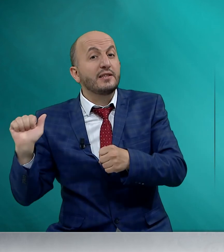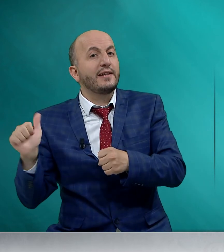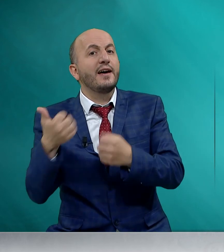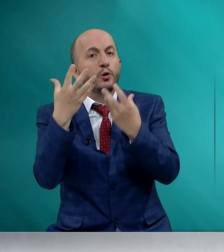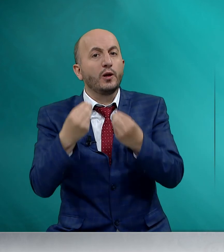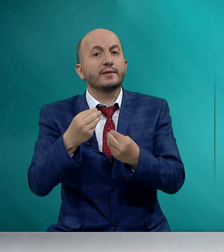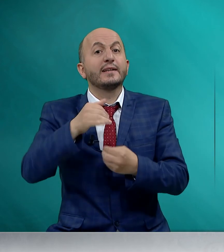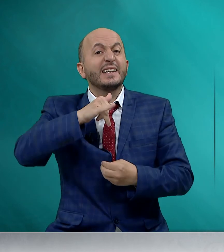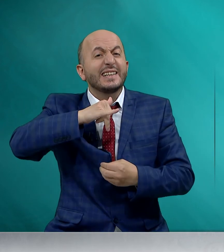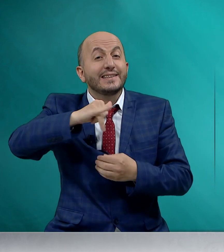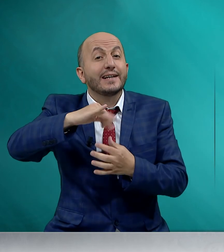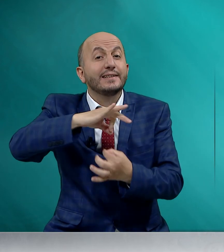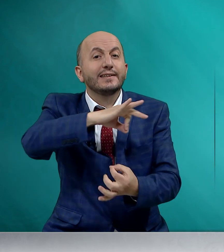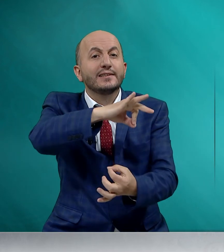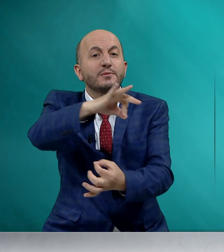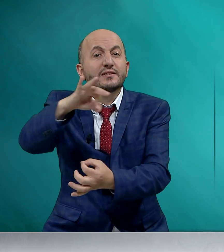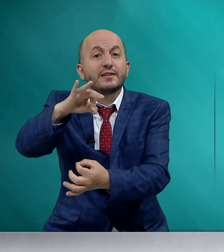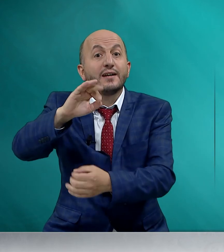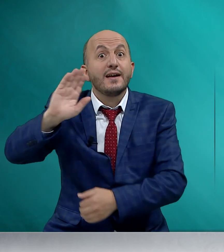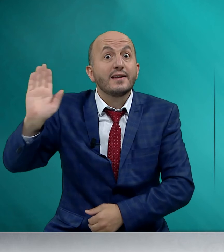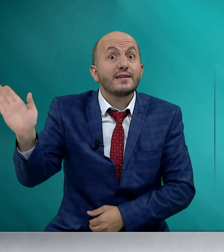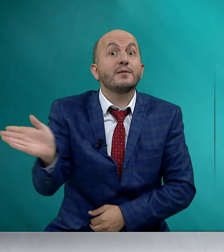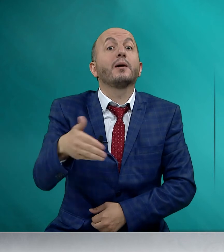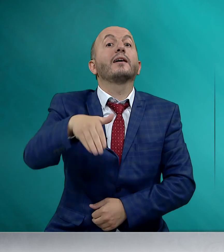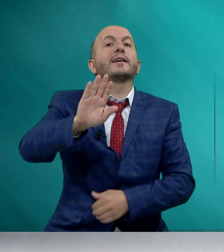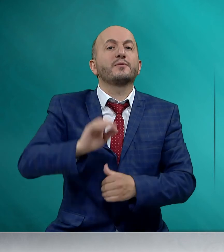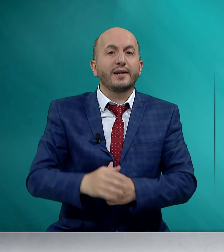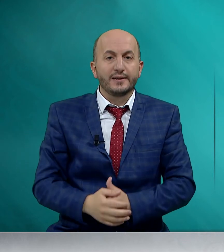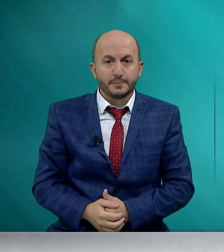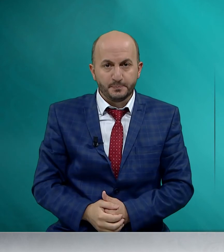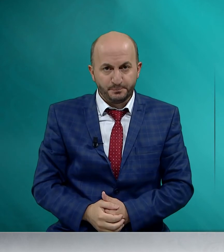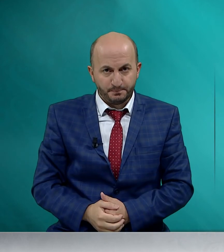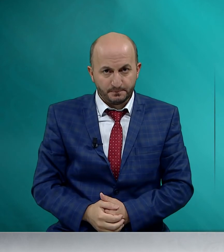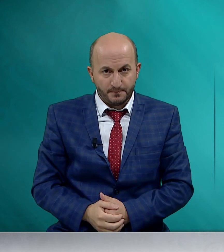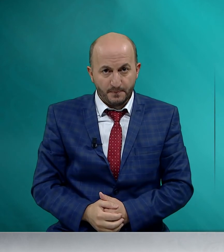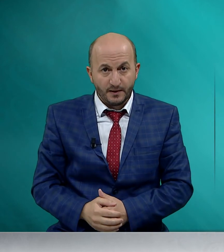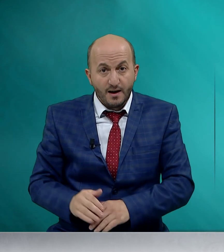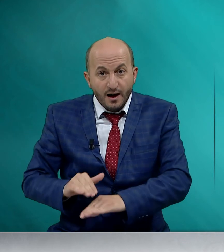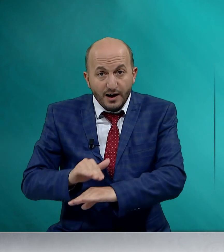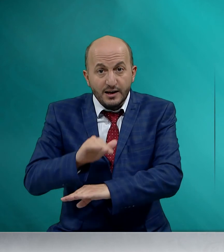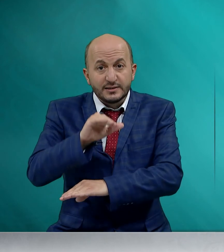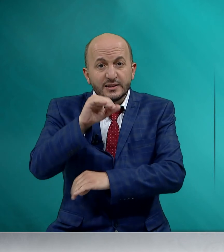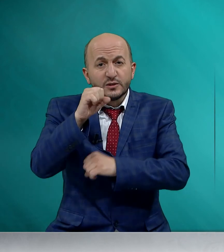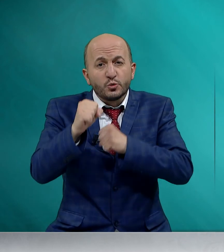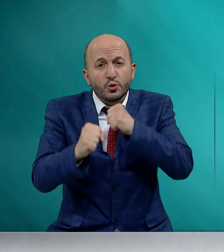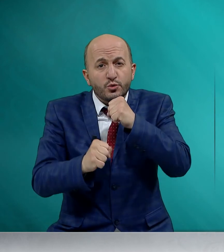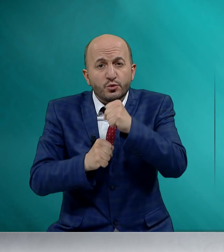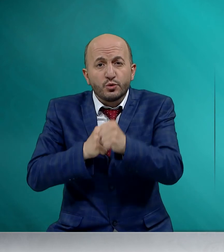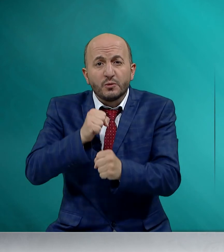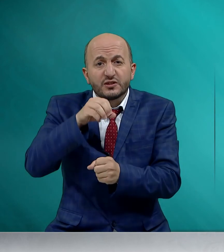değer olan yakınlarımızı ihmal etmeyelim. Hayatın koşuşturması